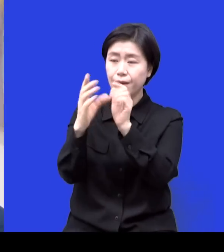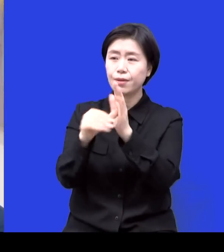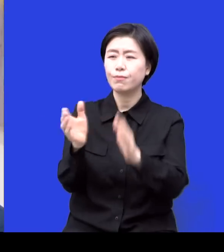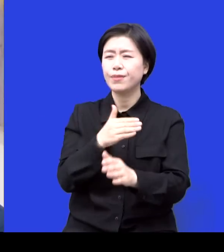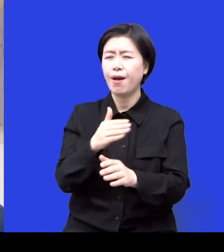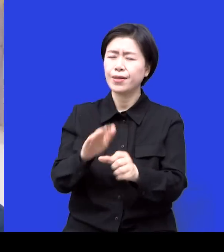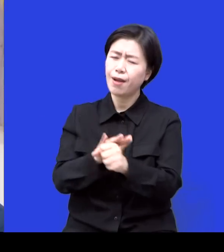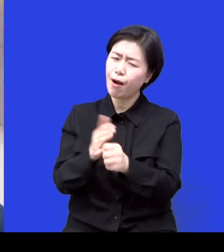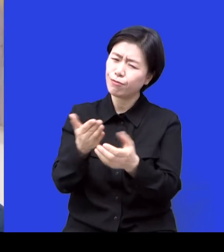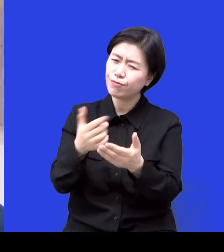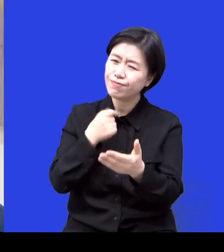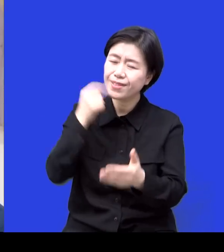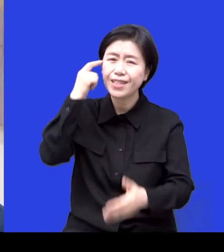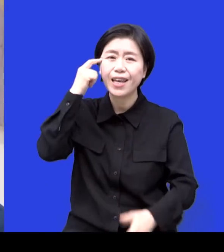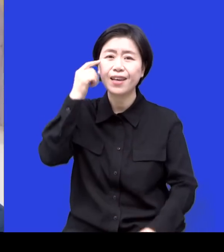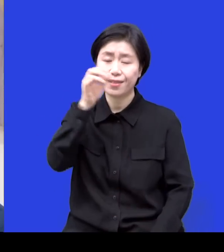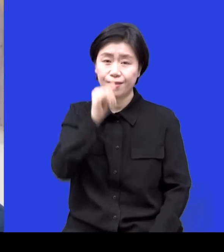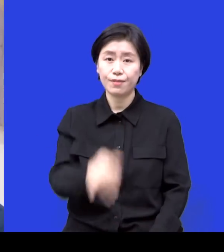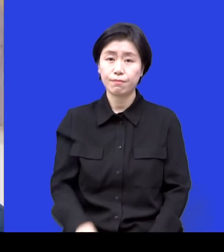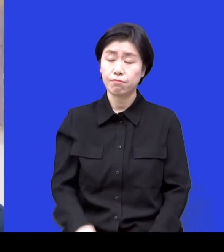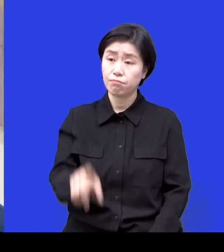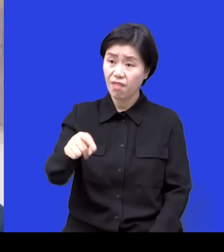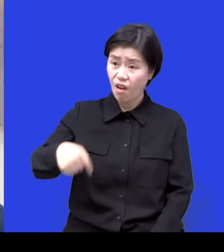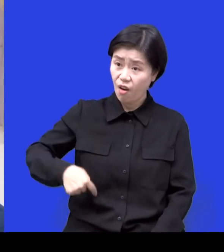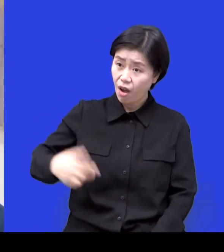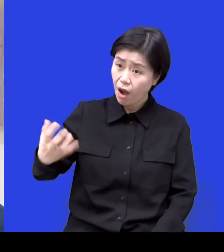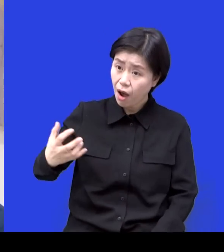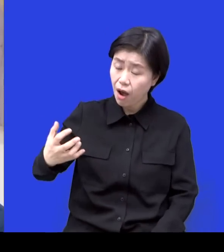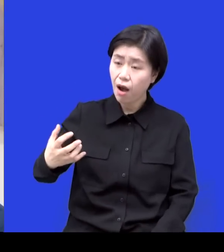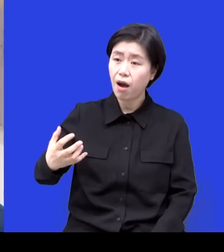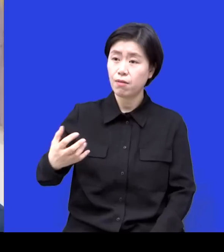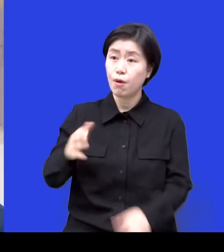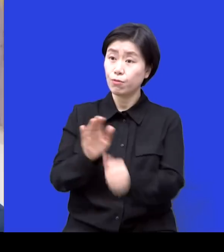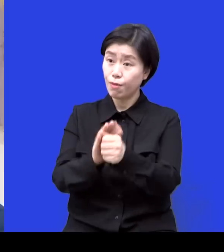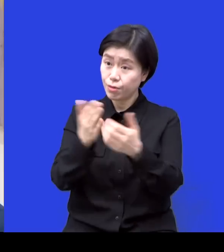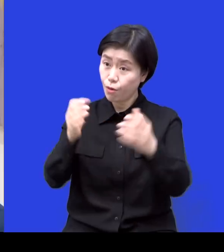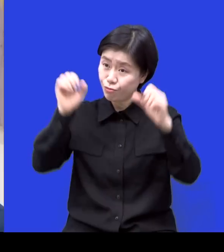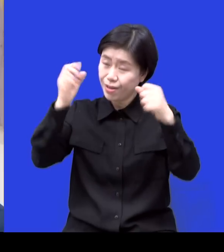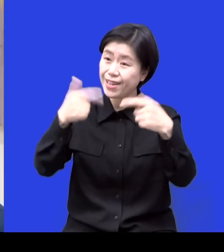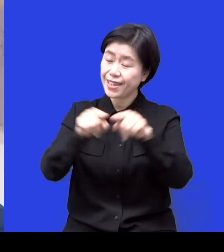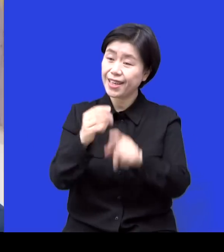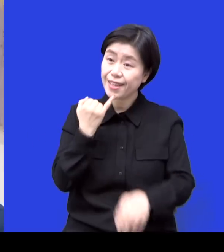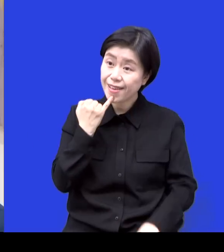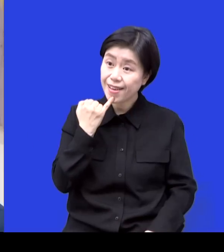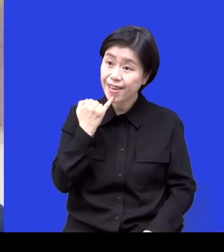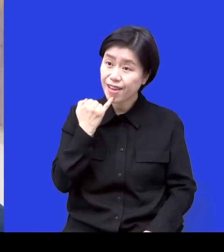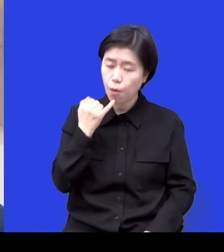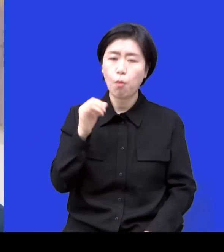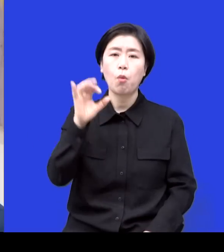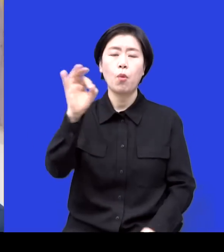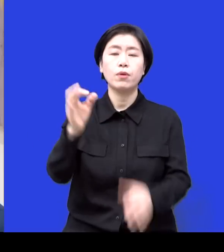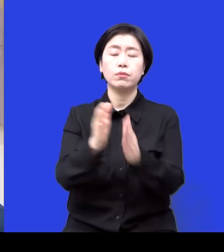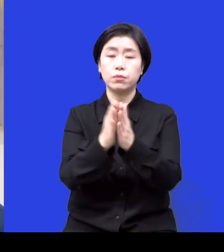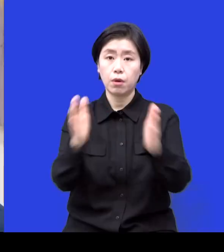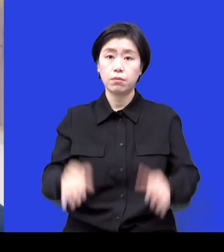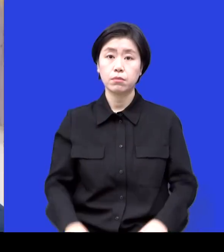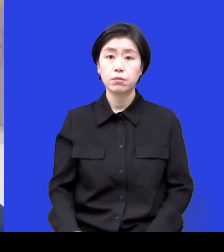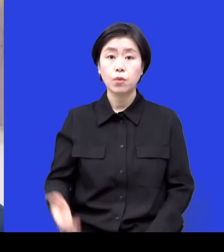허리가 아프니? 운동 한번 해볼까? 이렇게 된 거예요. 운동을 시켰는데 하나를 가르치면 두 개 세